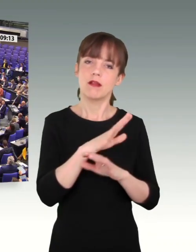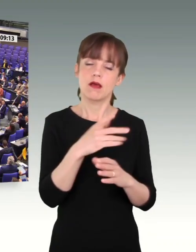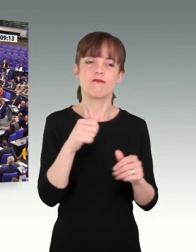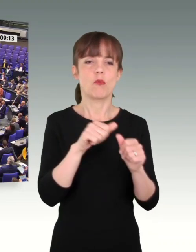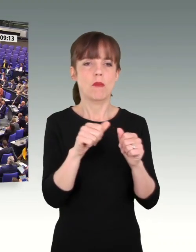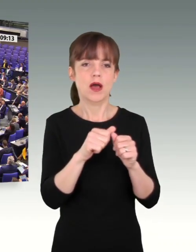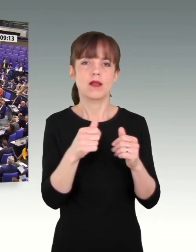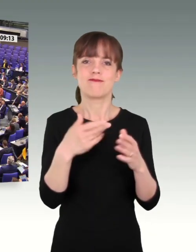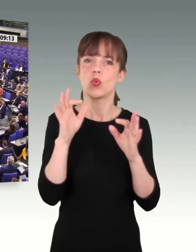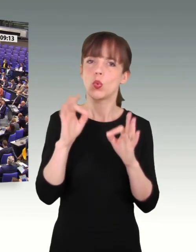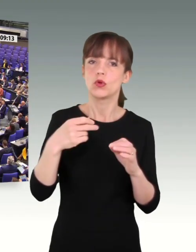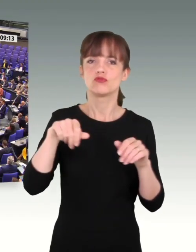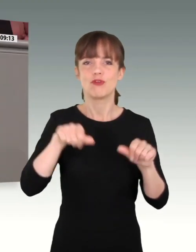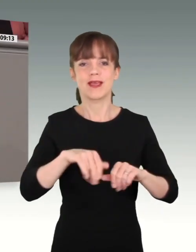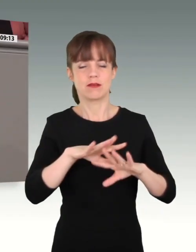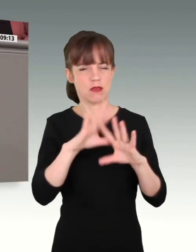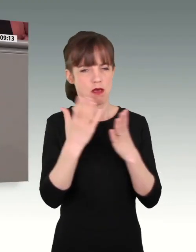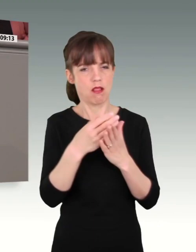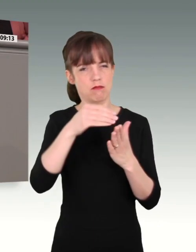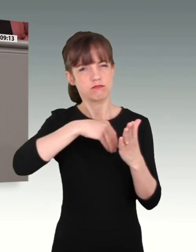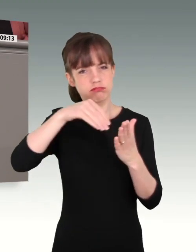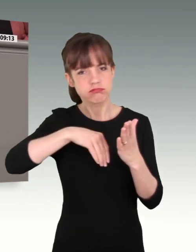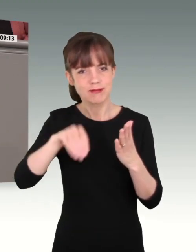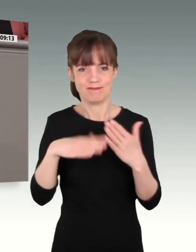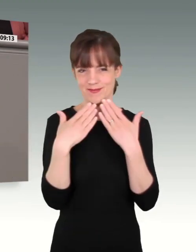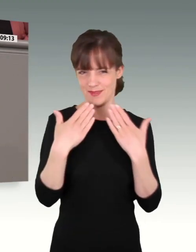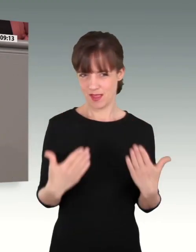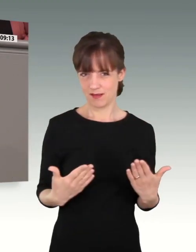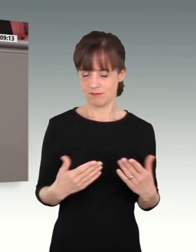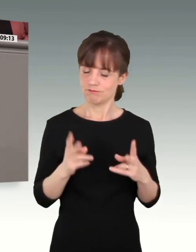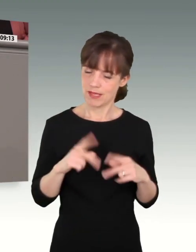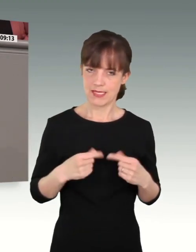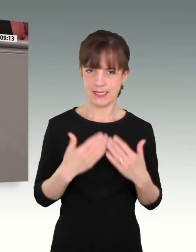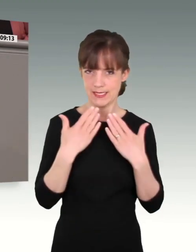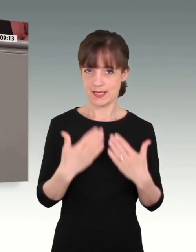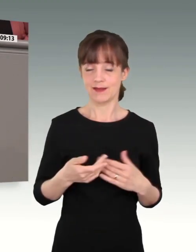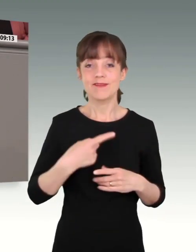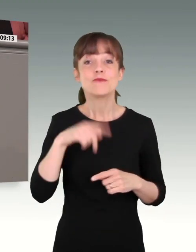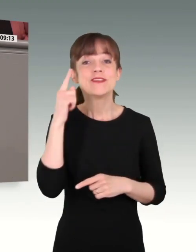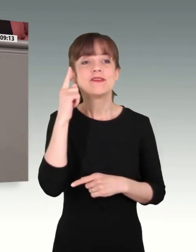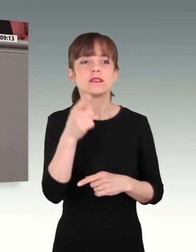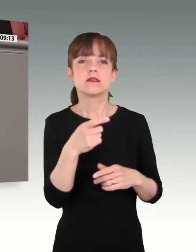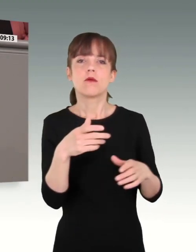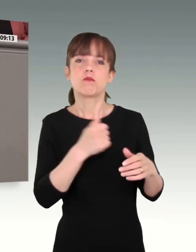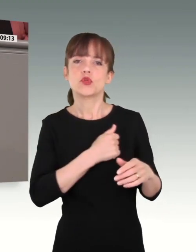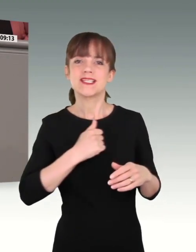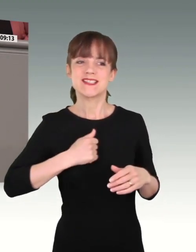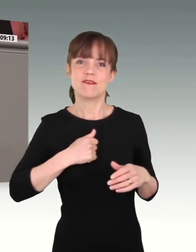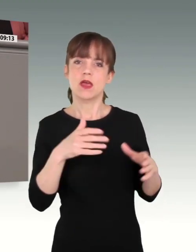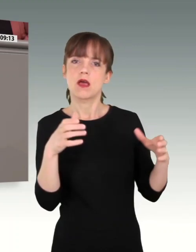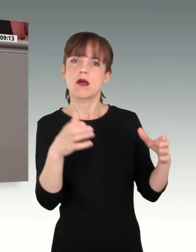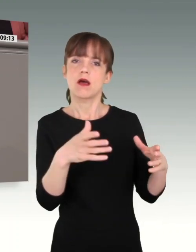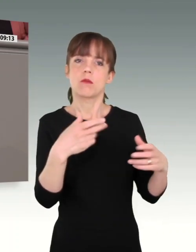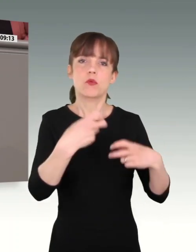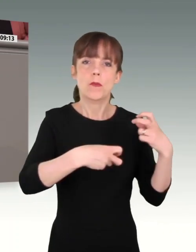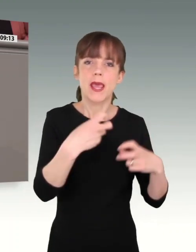herzliches Dankeschön. Wir sind darauf angewiesen, zu wissen, wo es denn wirklich hakt in der Truppe, wo es denn im Großen